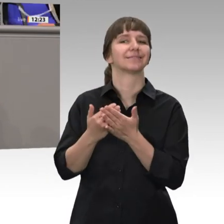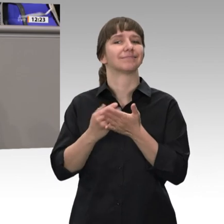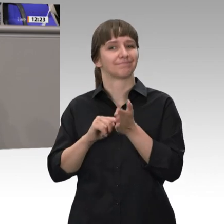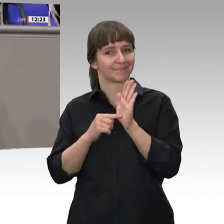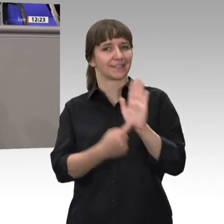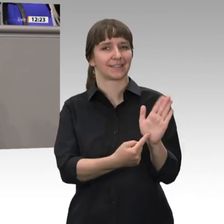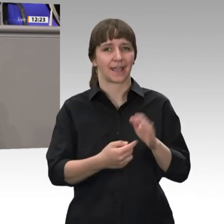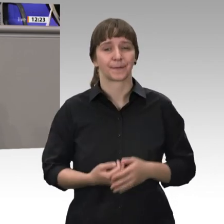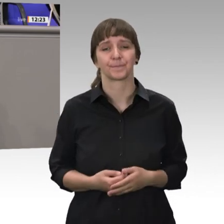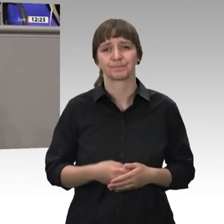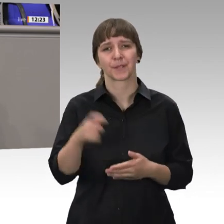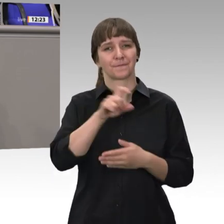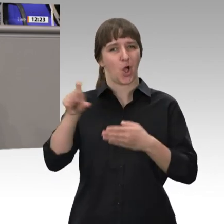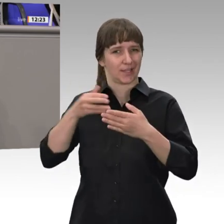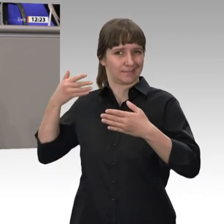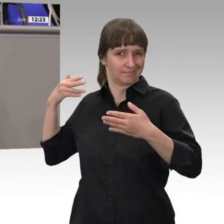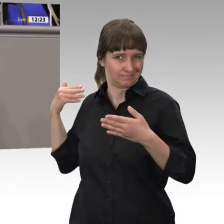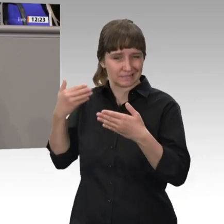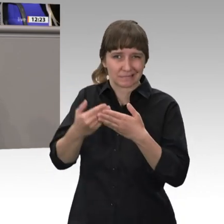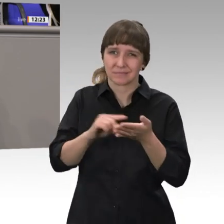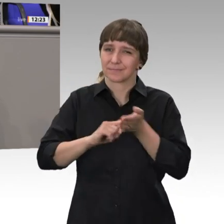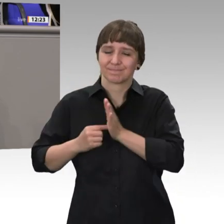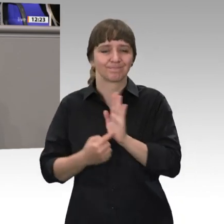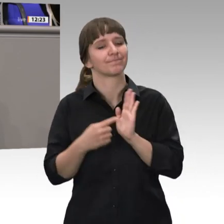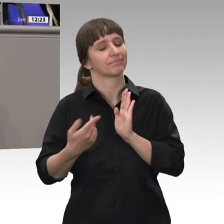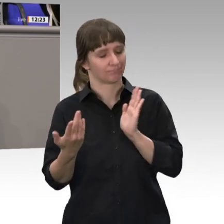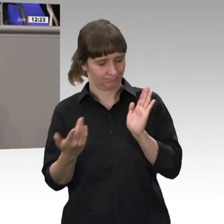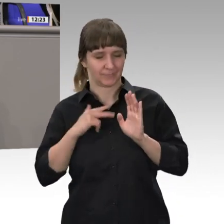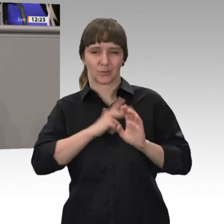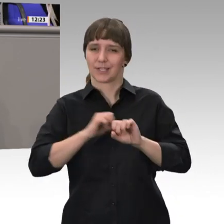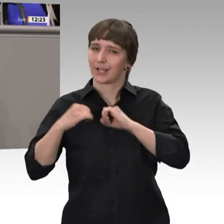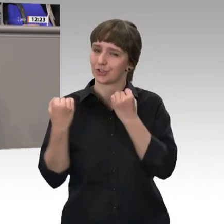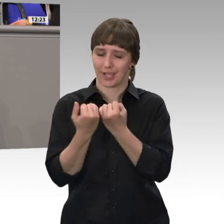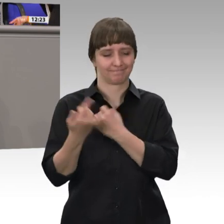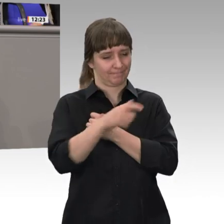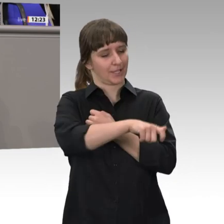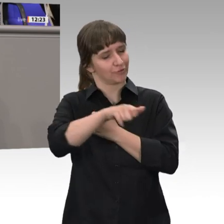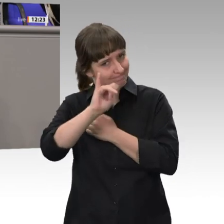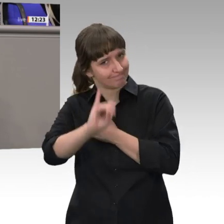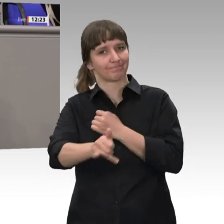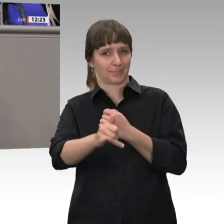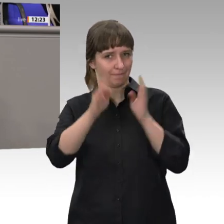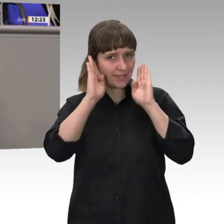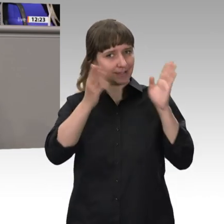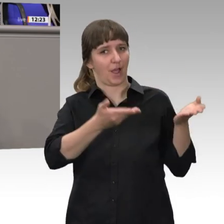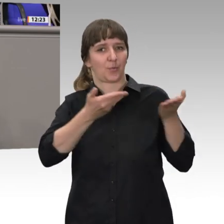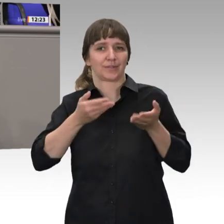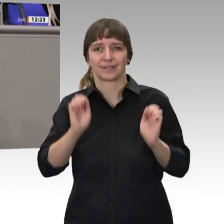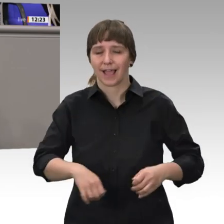Entscheidungen getroffen, die zeigen, die Menschen können sich auf den Sozialstaat verlassen. Das ist gut so. Der Sozialstaat funktioniert